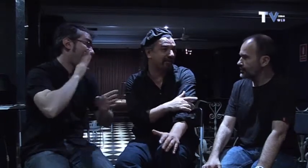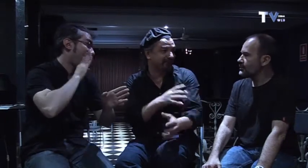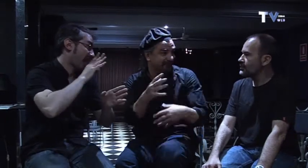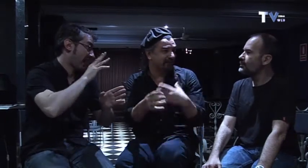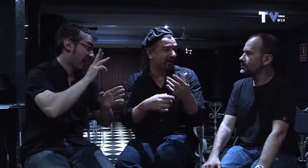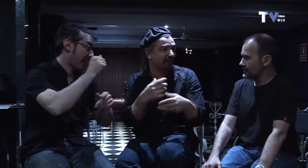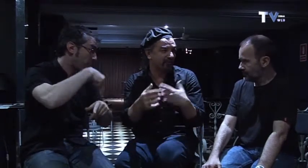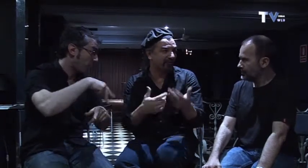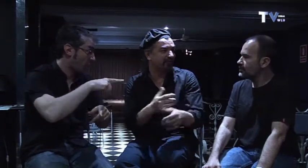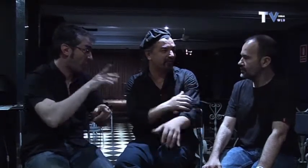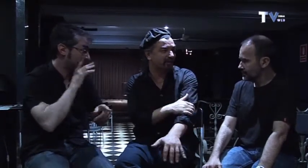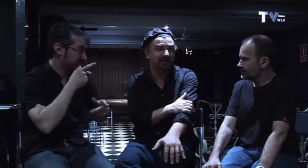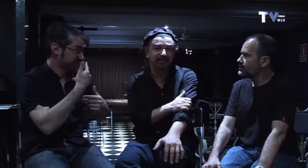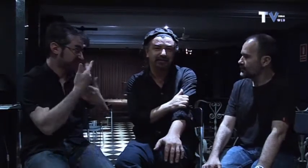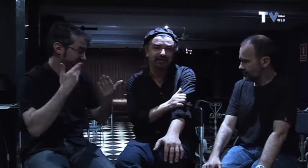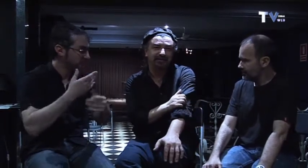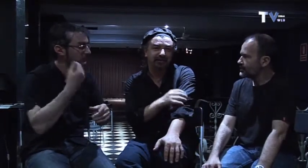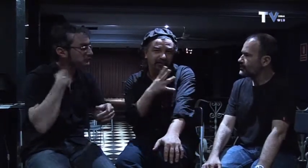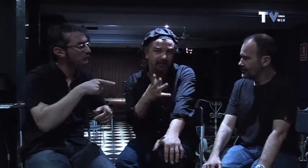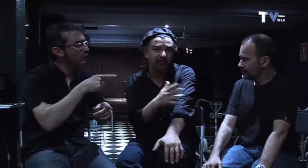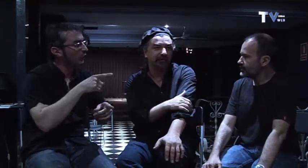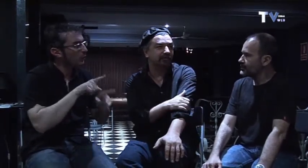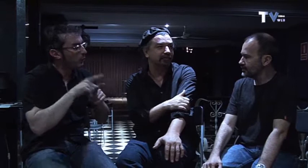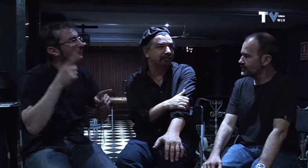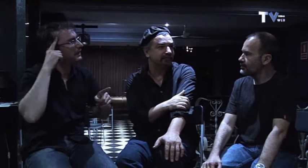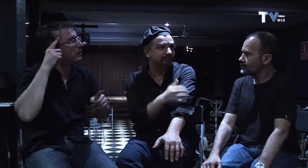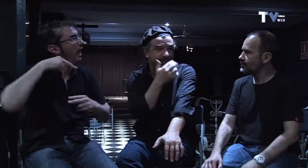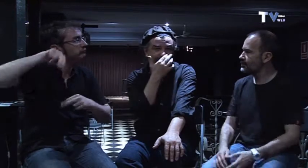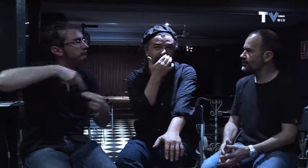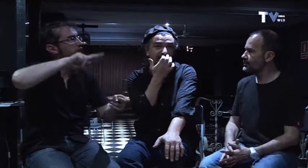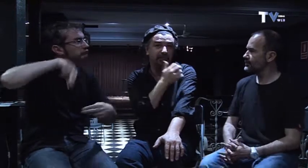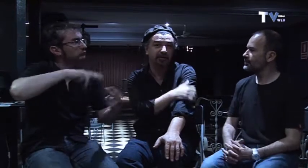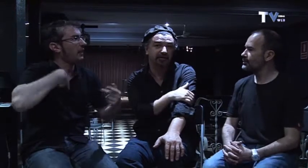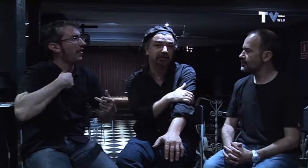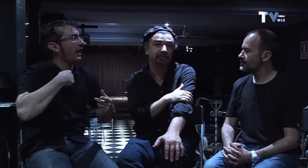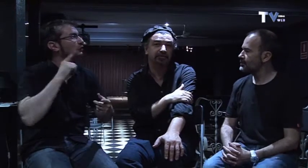en el concepto de traducirlo a la lengua de signos